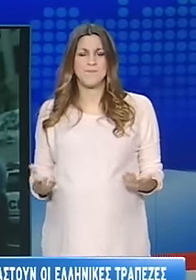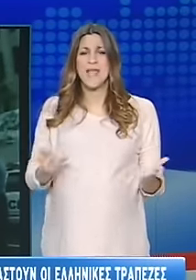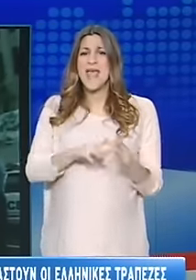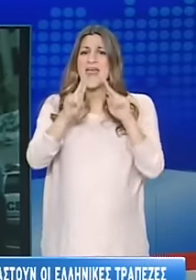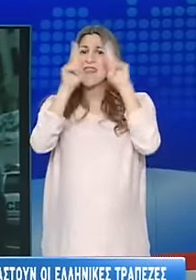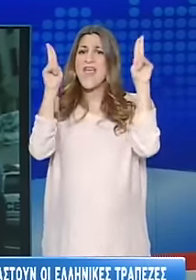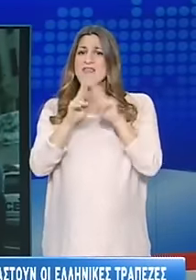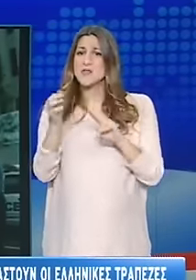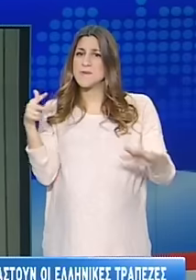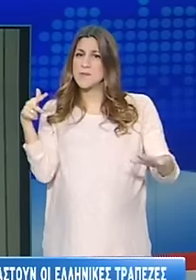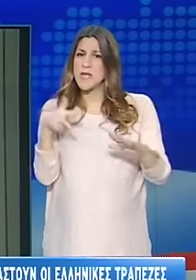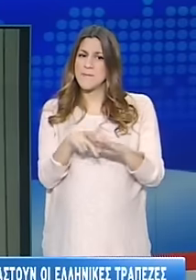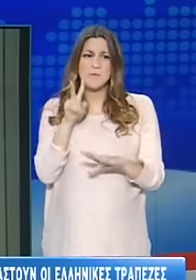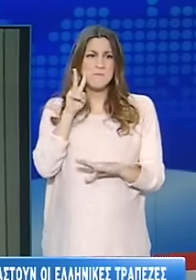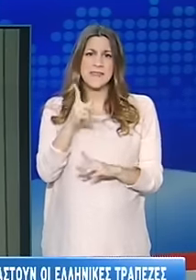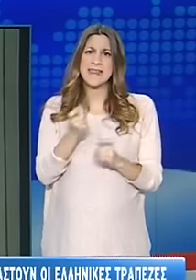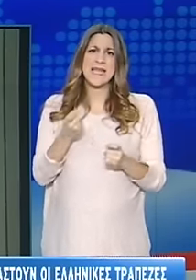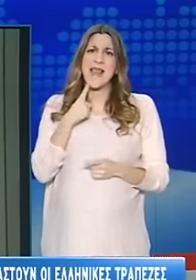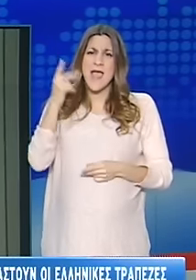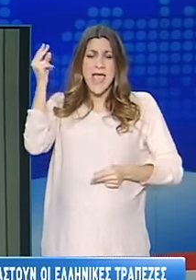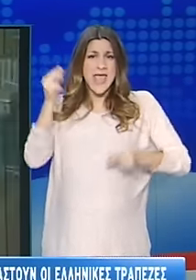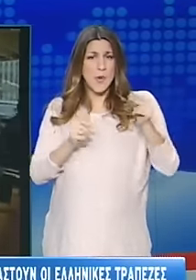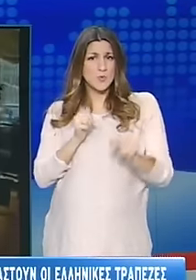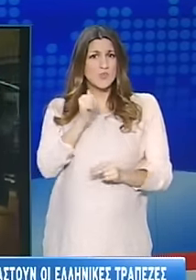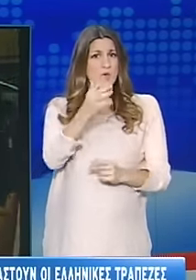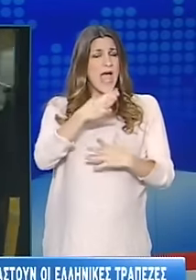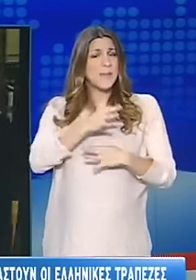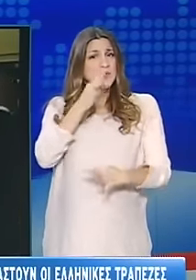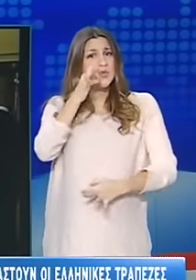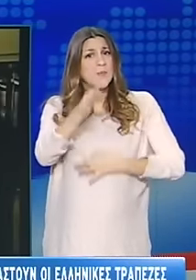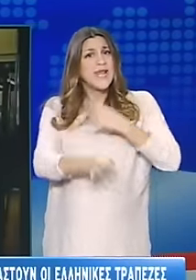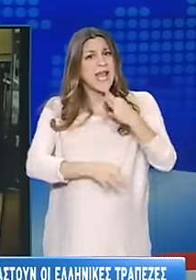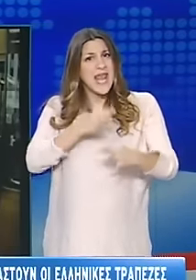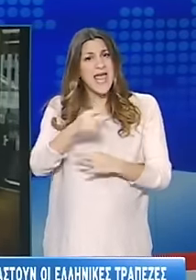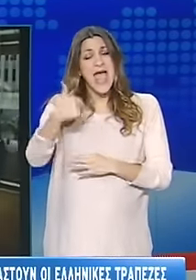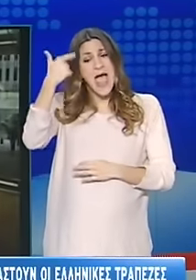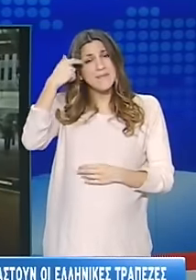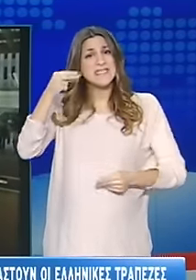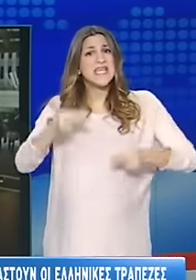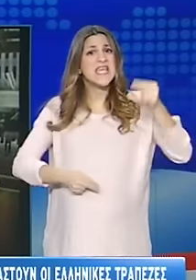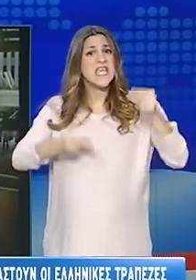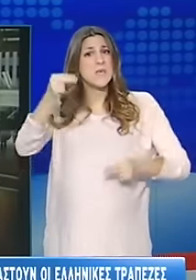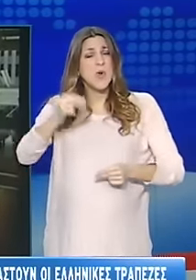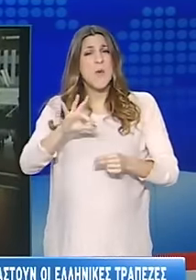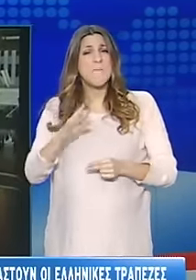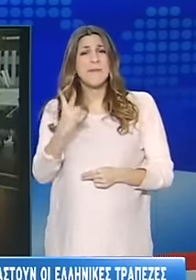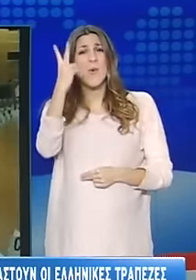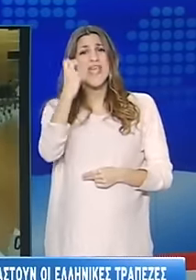Διευνές Νομισματικό Ταμείο έχει απειλήσει να δημοσιεύσει μονομερός τις δικές του εκτιμήσεις που τοποθετούν τις κεφαλαιακές ανάγκες των τραπεζών,